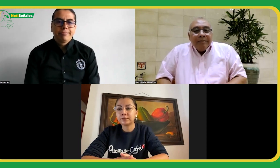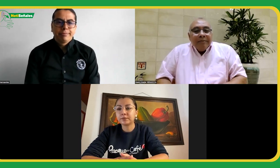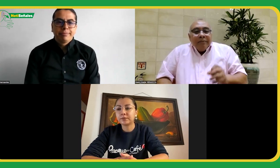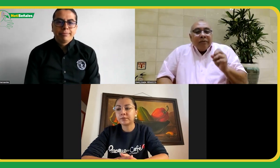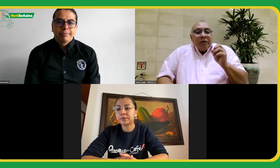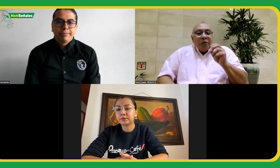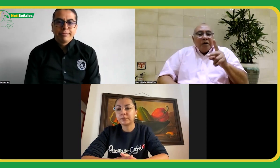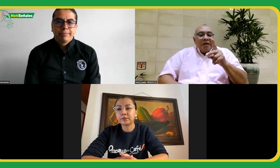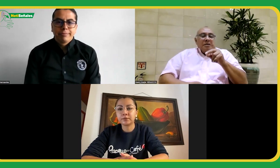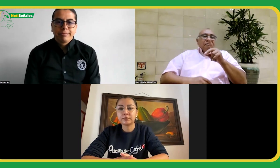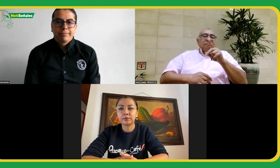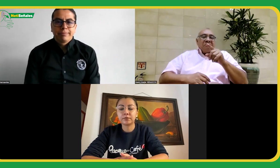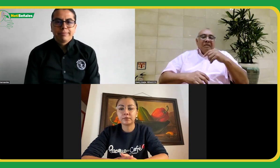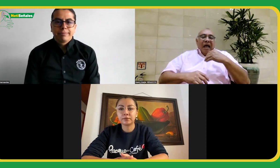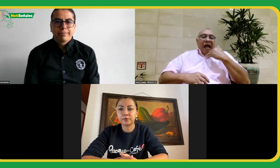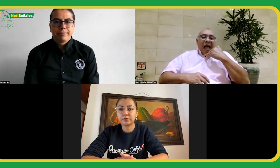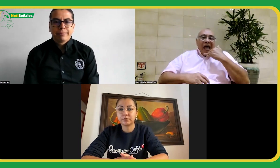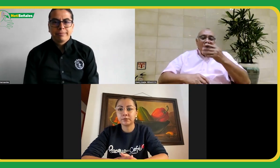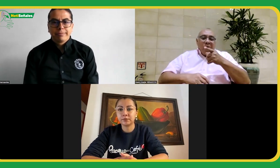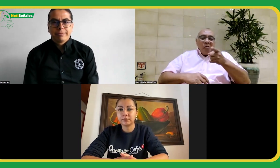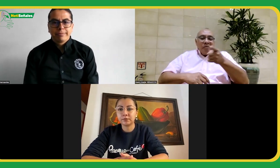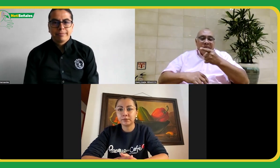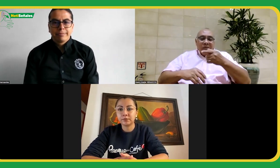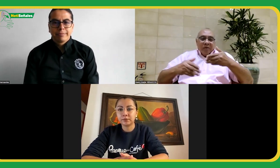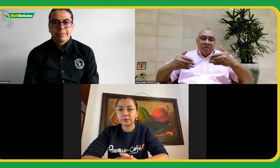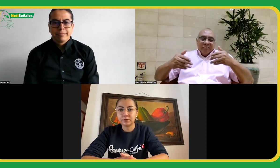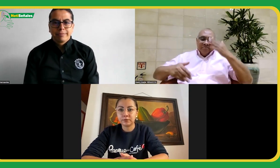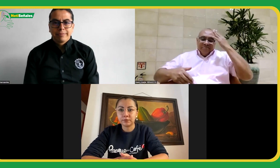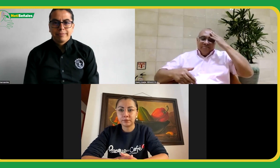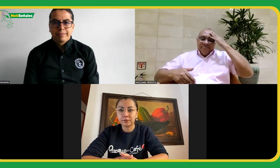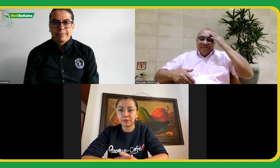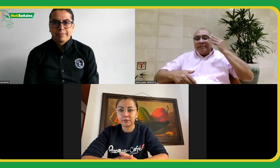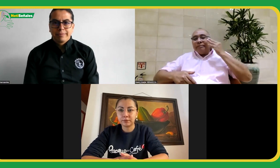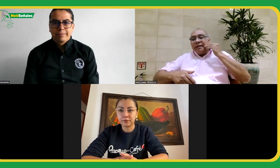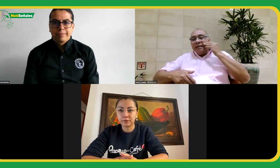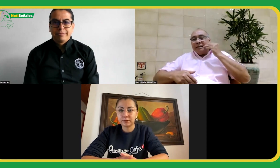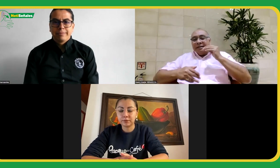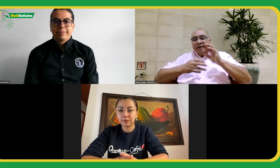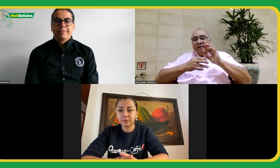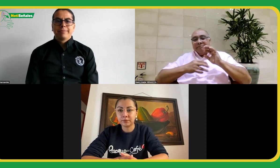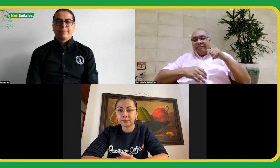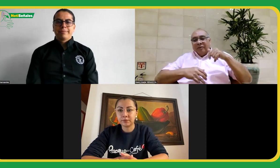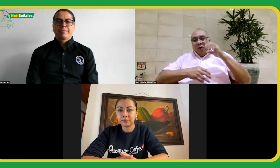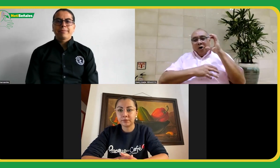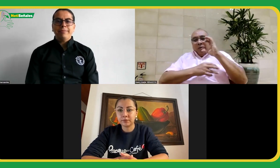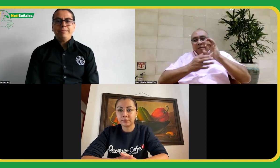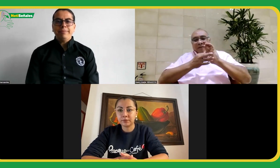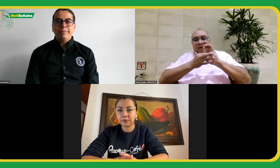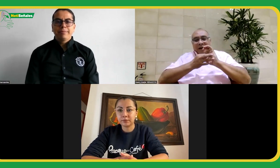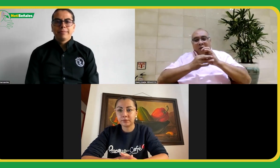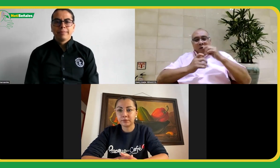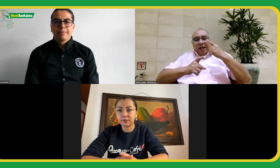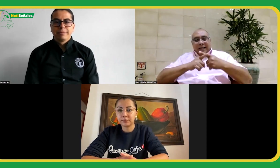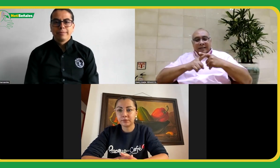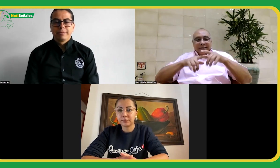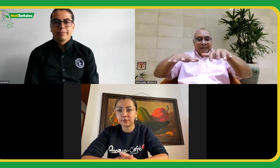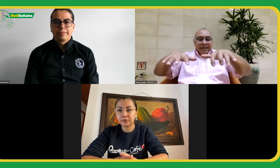Ok. Algo que ambos hayan podido rescatar, pues sabemos que en Colombia, en FENASCOL,